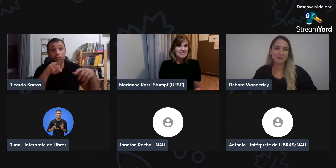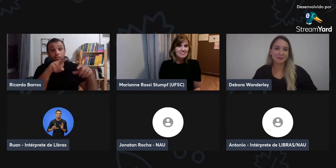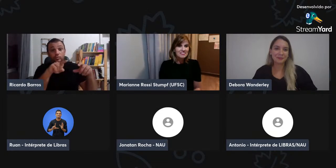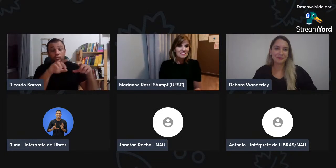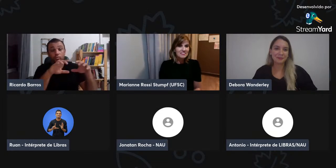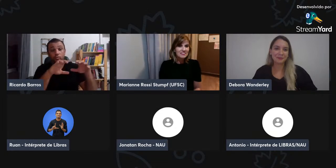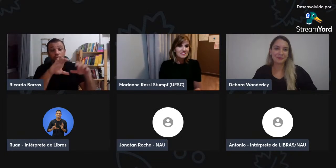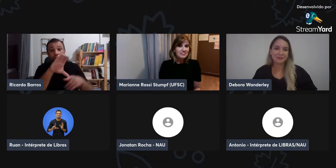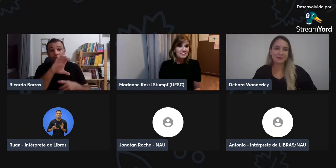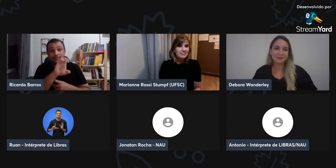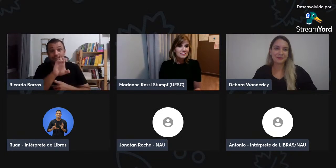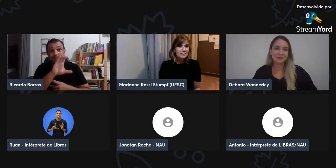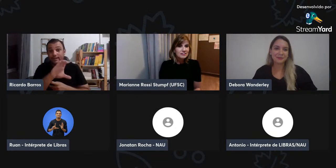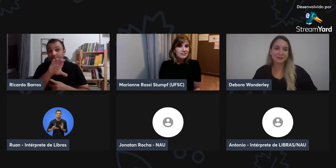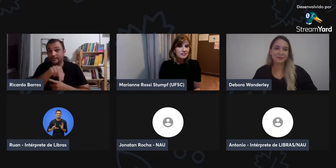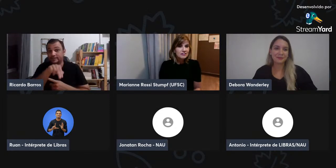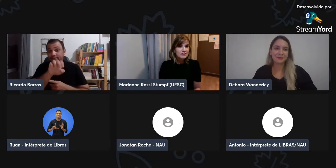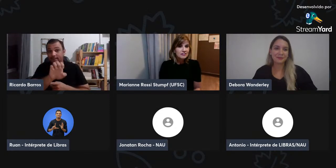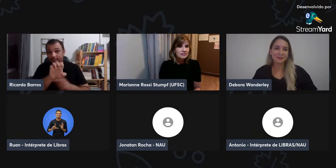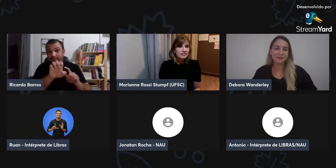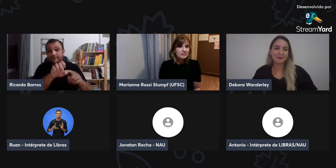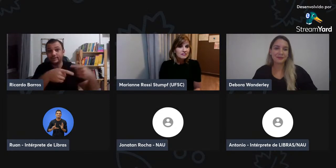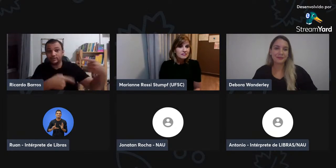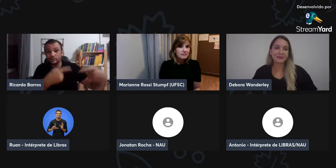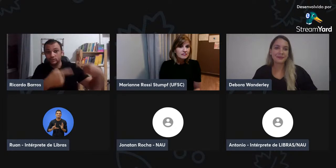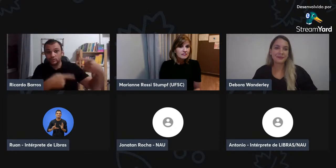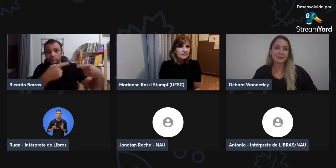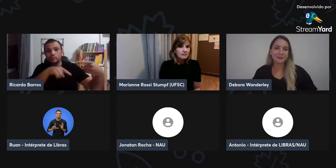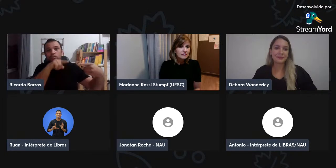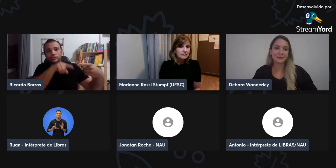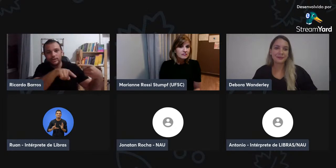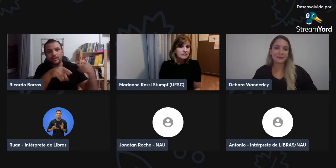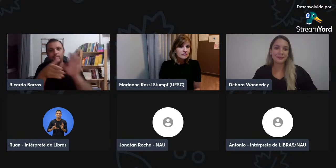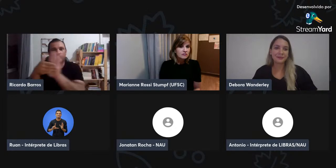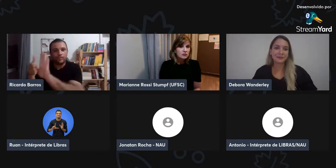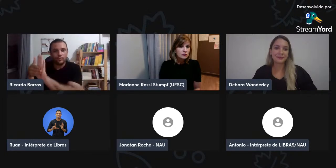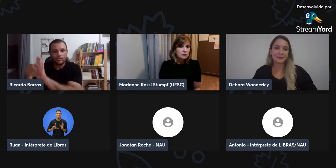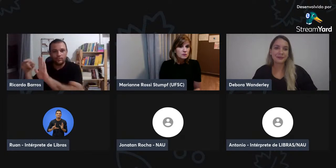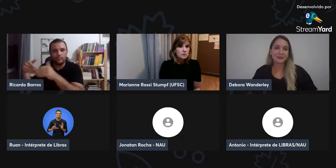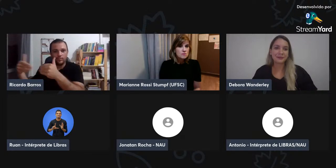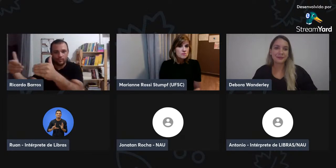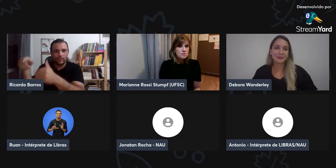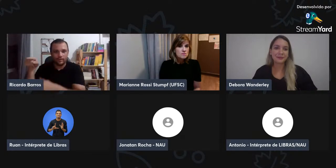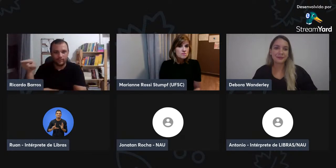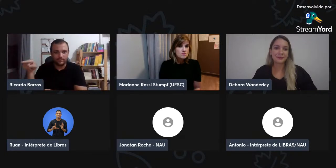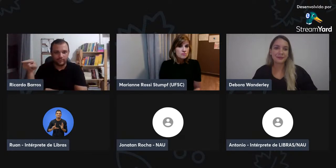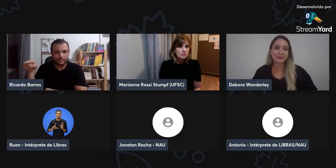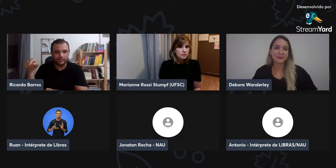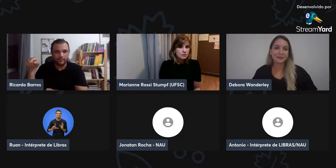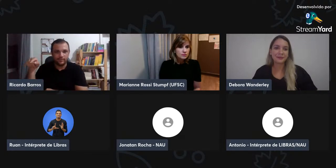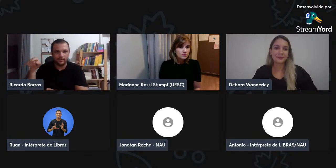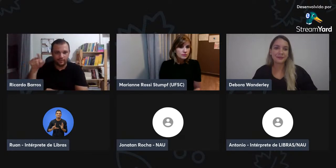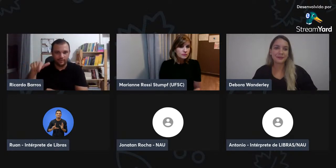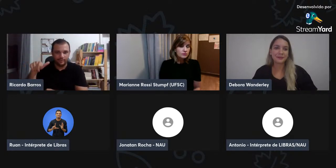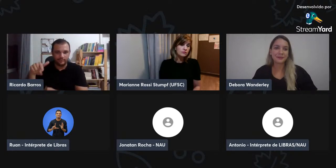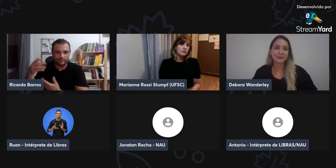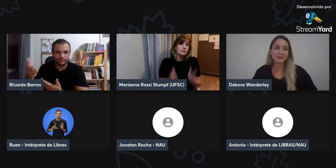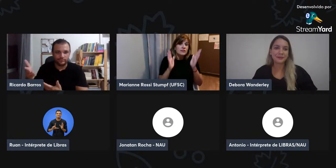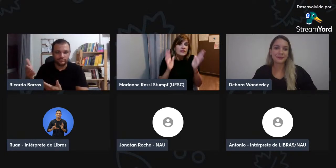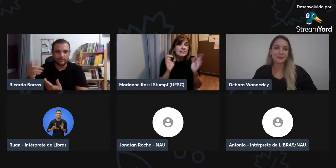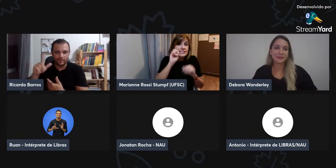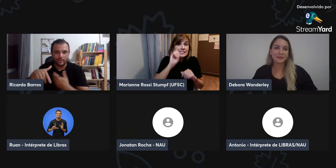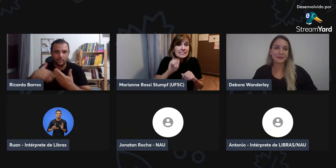o MEC também já discute essas